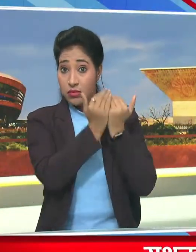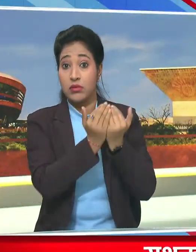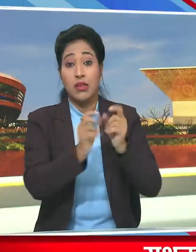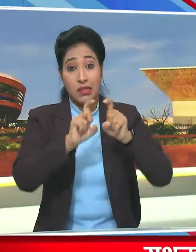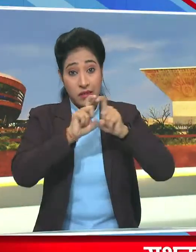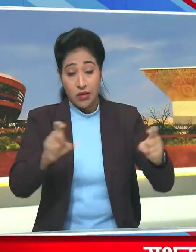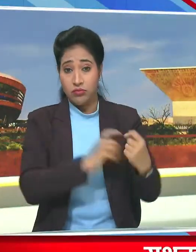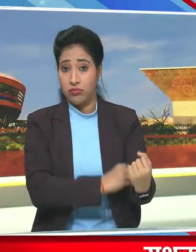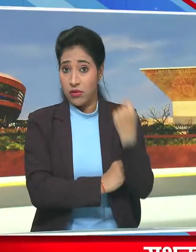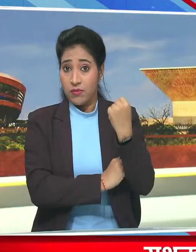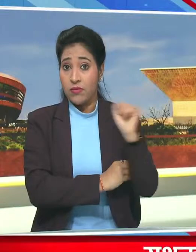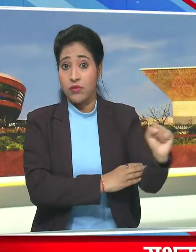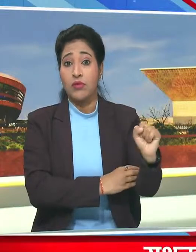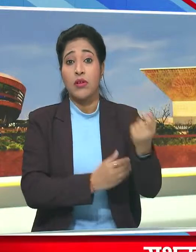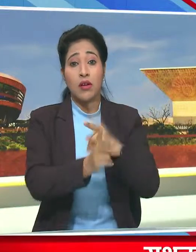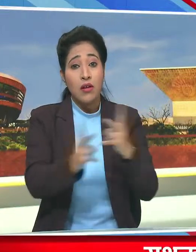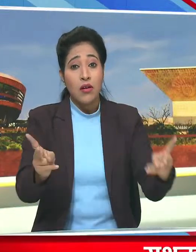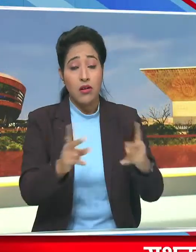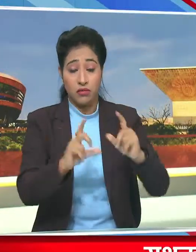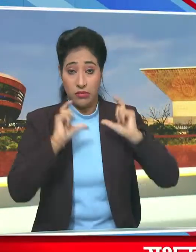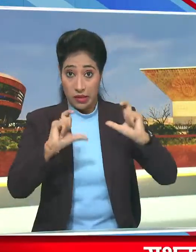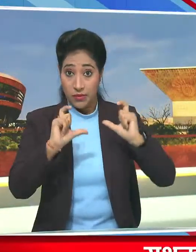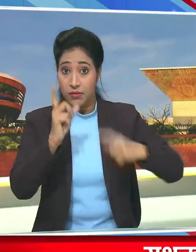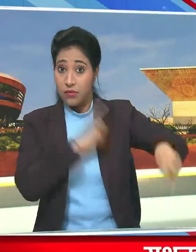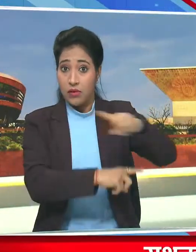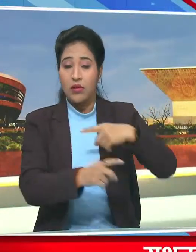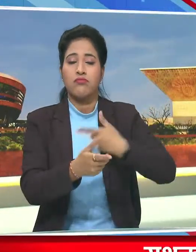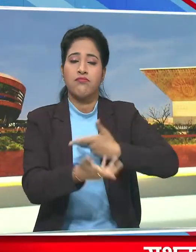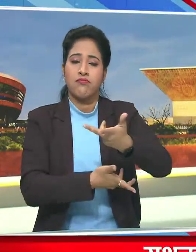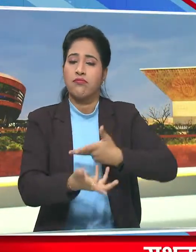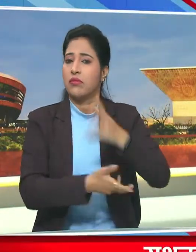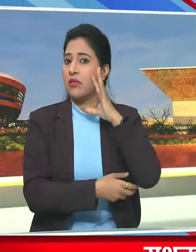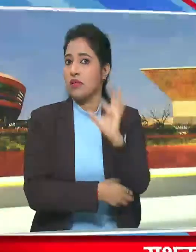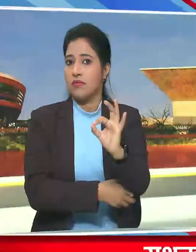एनरजी, मैरी टाइम सेक्योर्टी को लिकर भी हुई एहम चर्चा